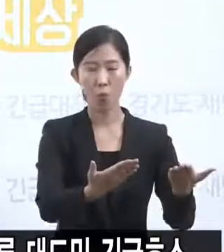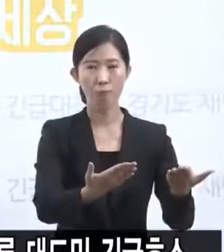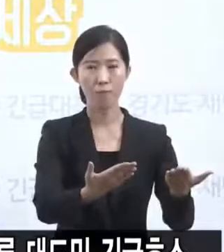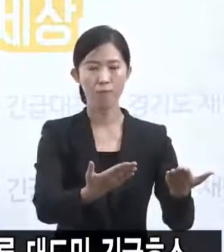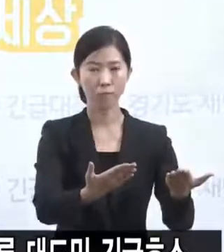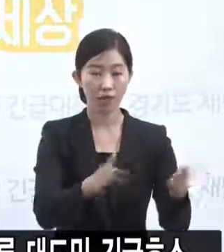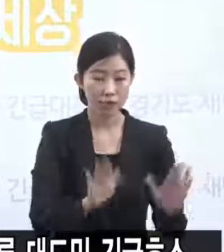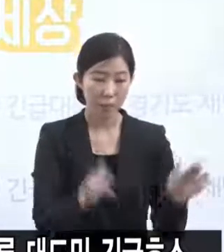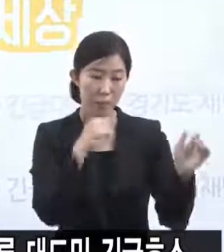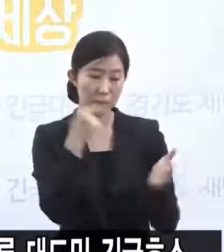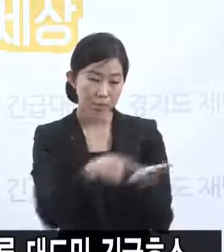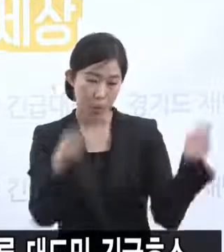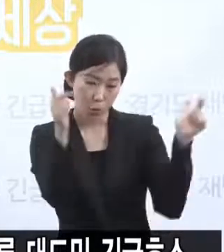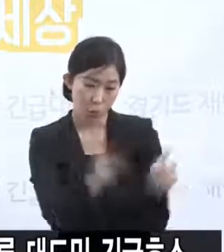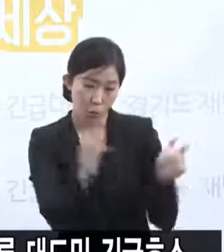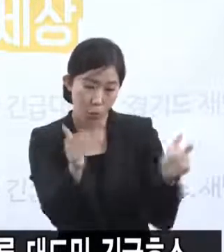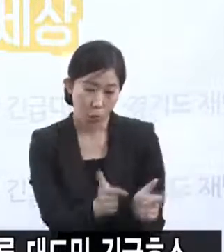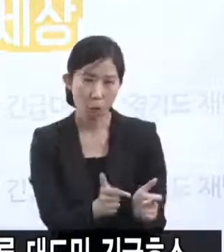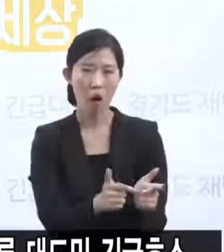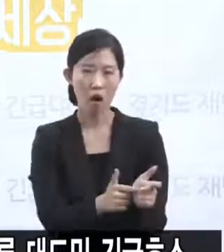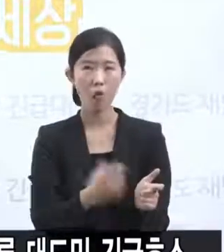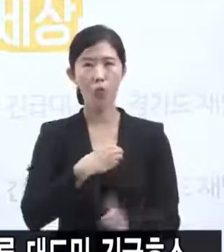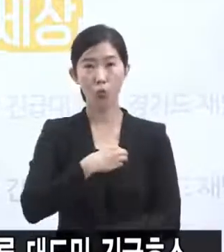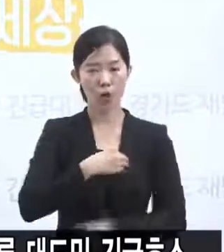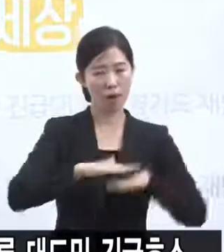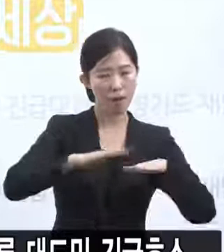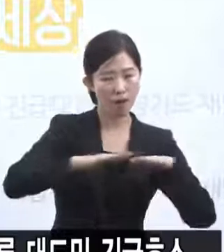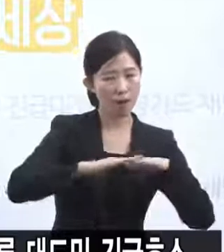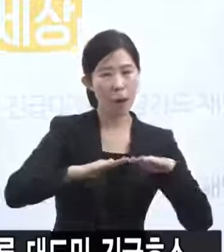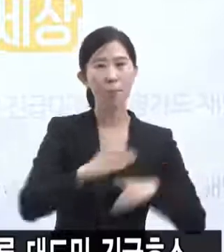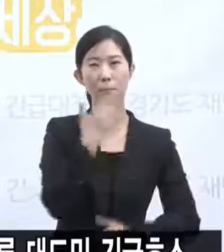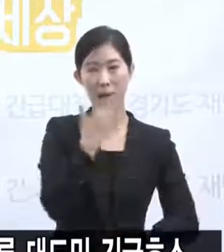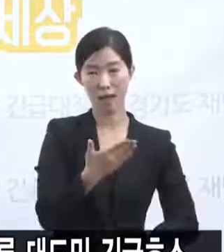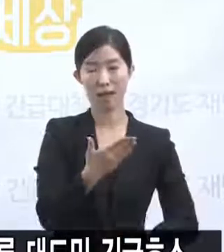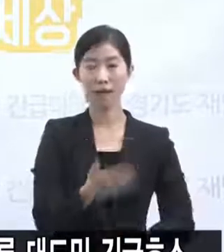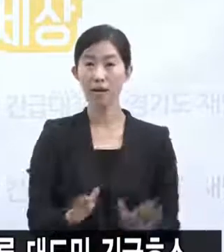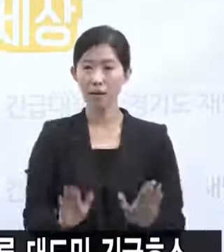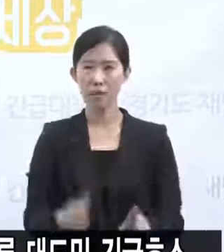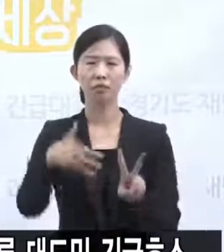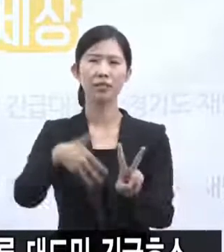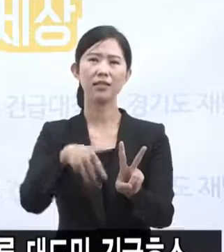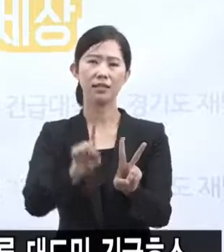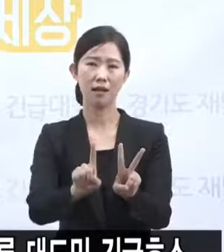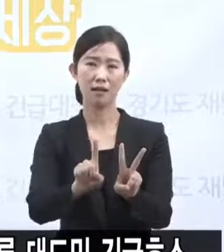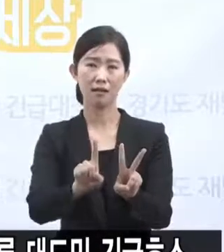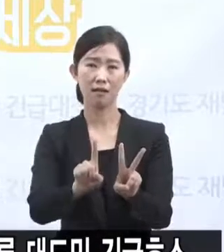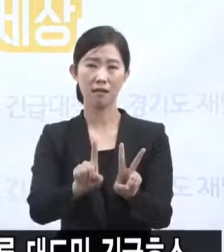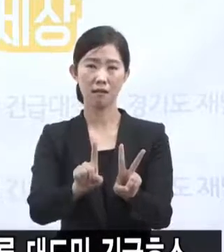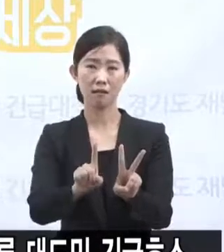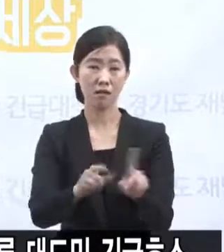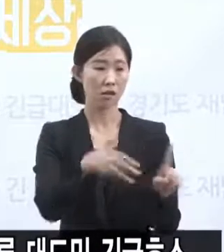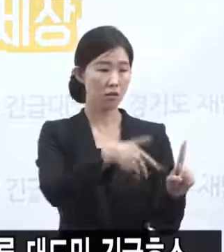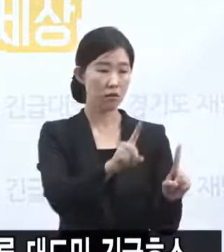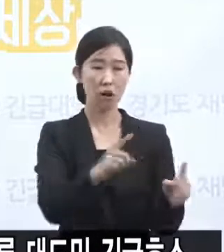최소화하며 위기를 넘길 수 있었습니다. 이번 대유행은 1차 대유행을 훨씬